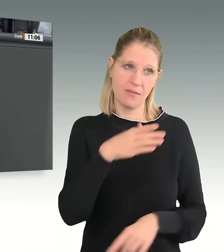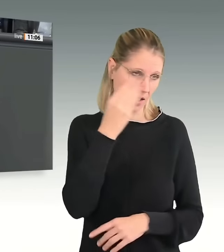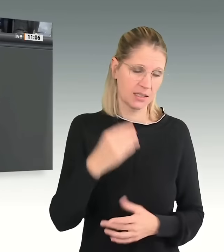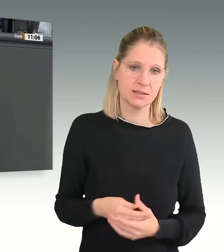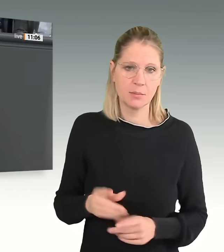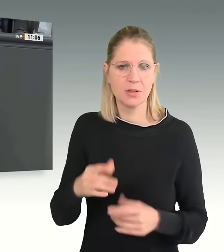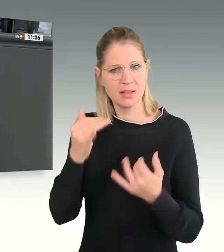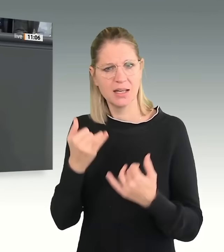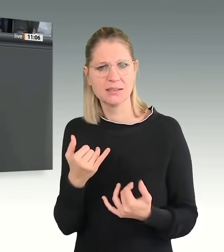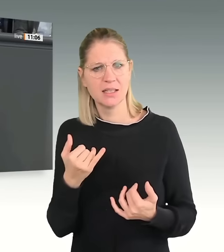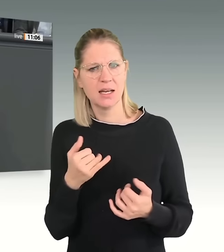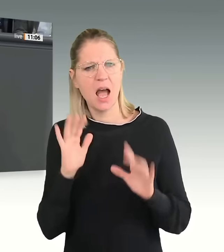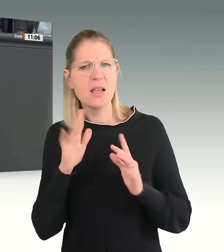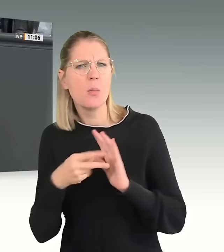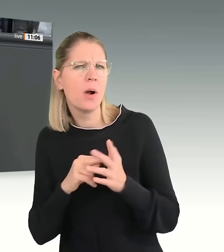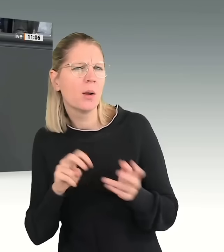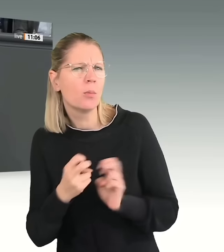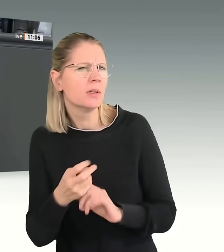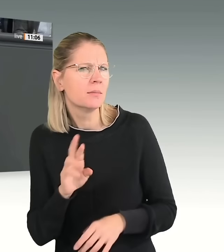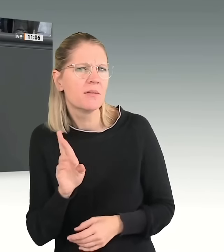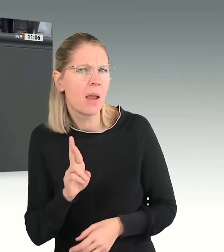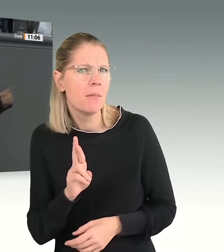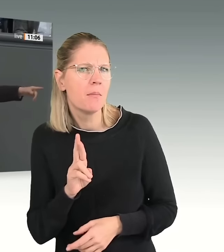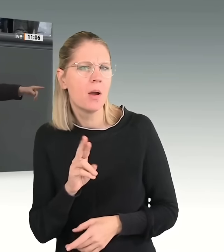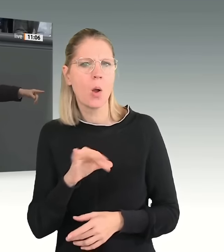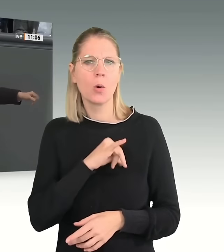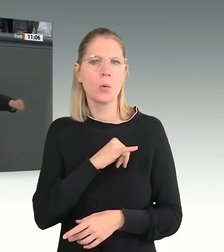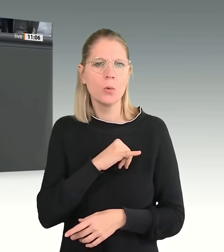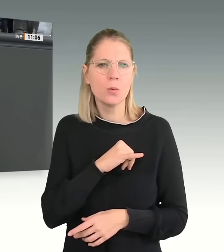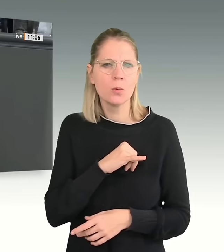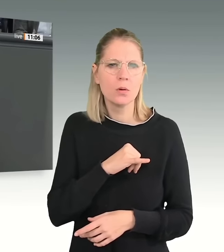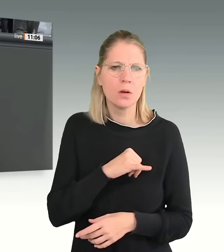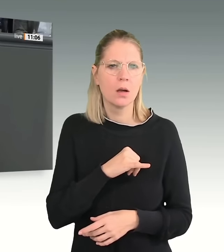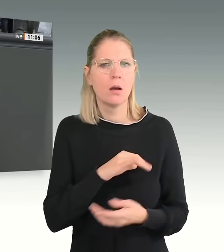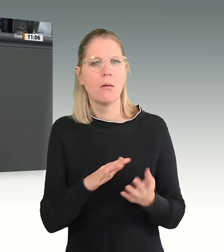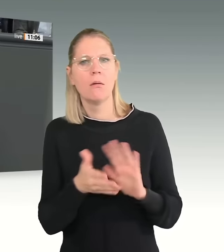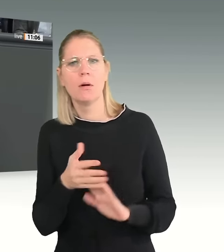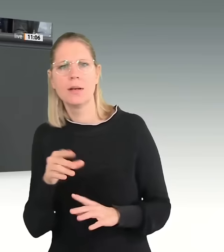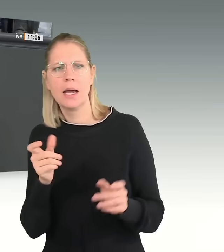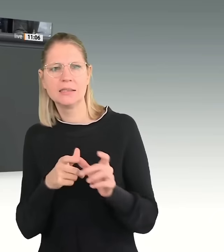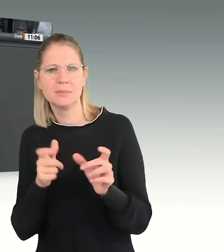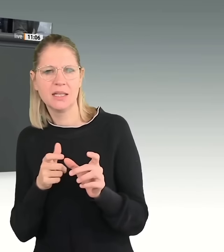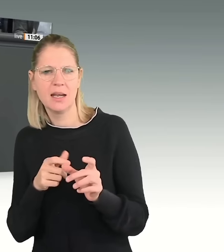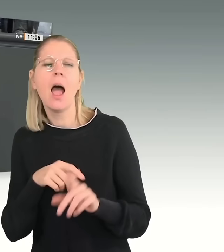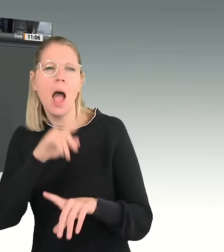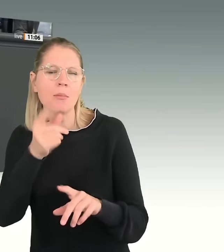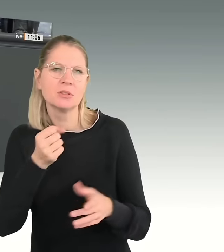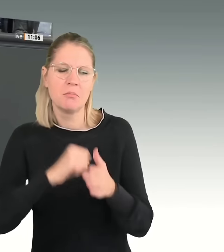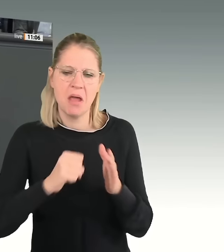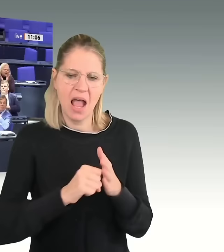oder mit der SPD? Da müssen Sie sich ranhalten, sonst rutscht die vorher unter die 5-Prozent-Grenze. Frau Bündnerin kommt jetzt zum Schluss, bitte.